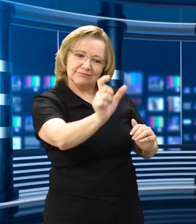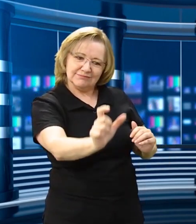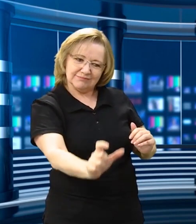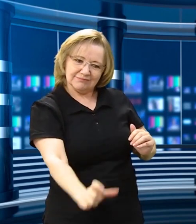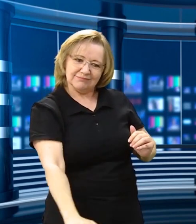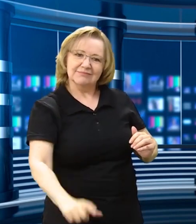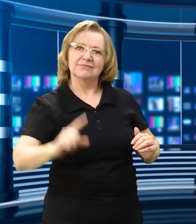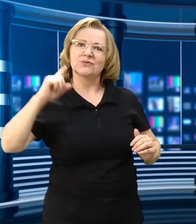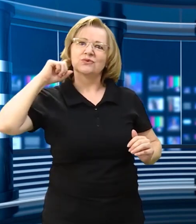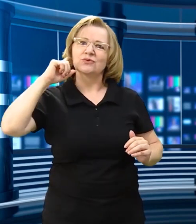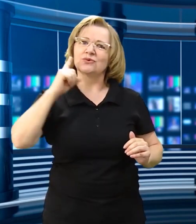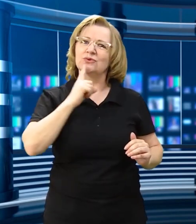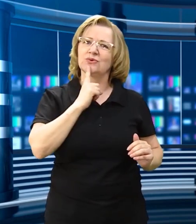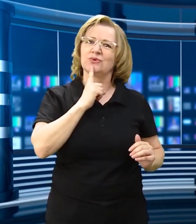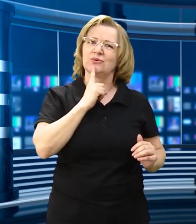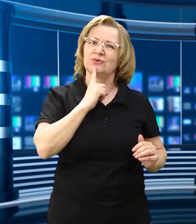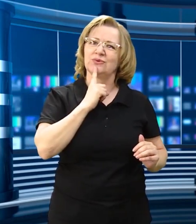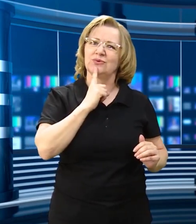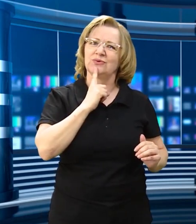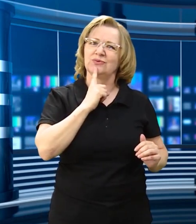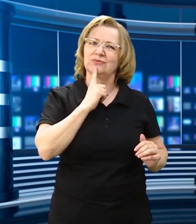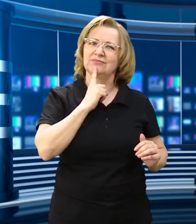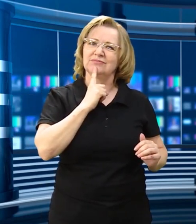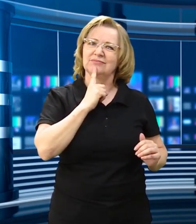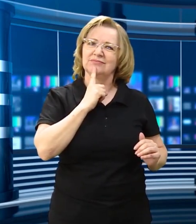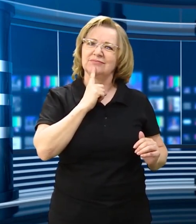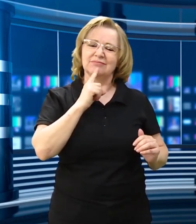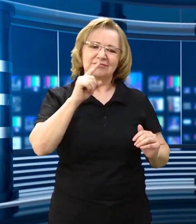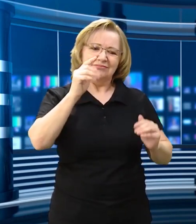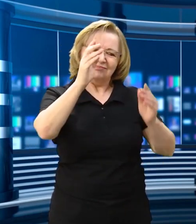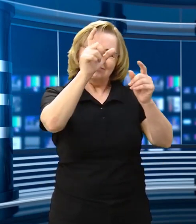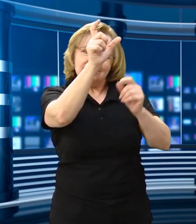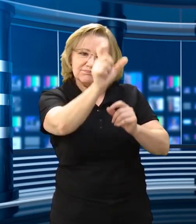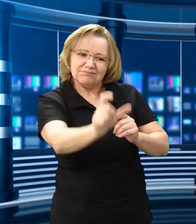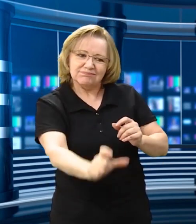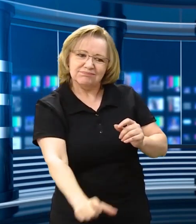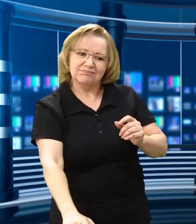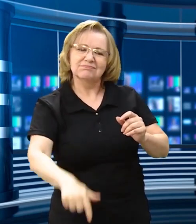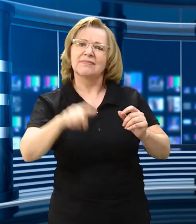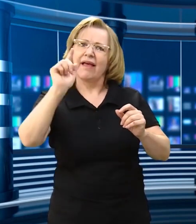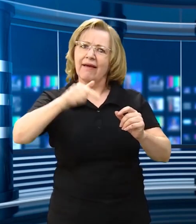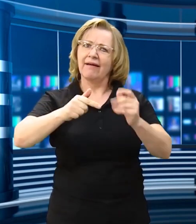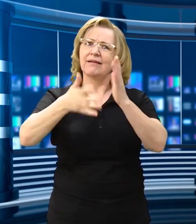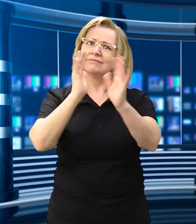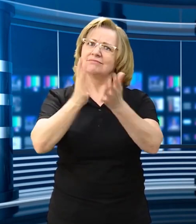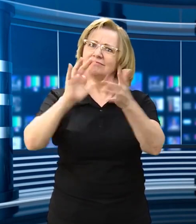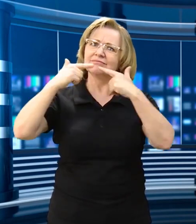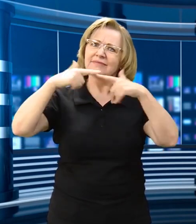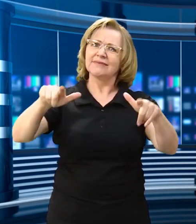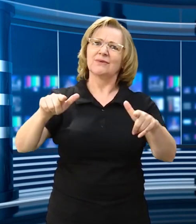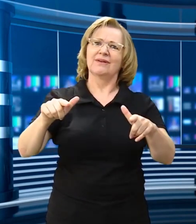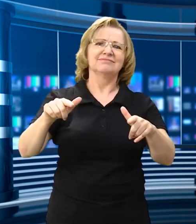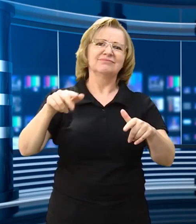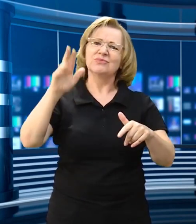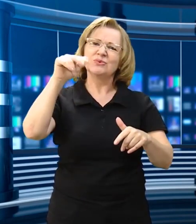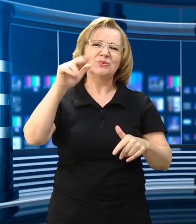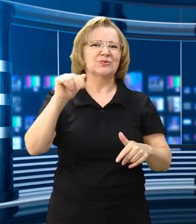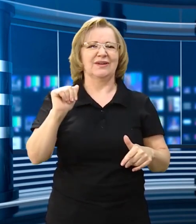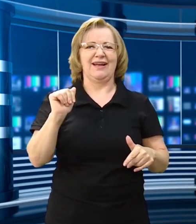respeito com o sujeito surdo, com a pessoa surda. Então, ele tem a sua